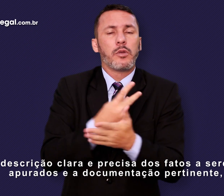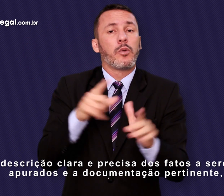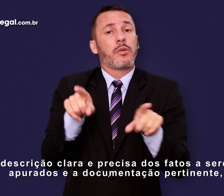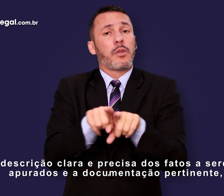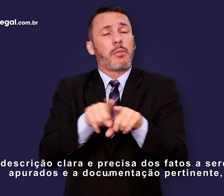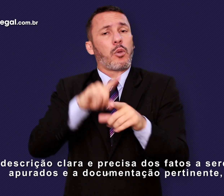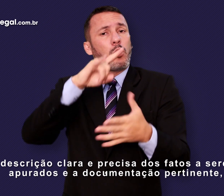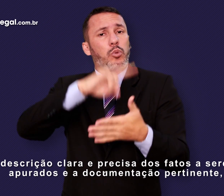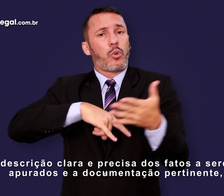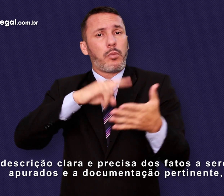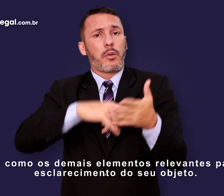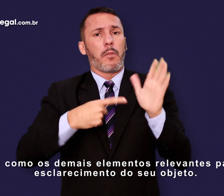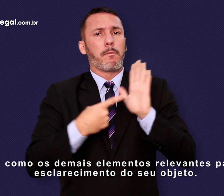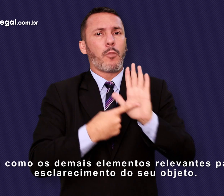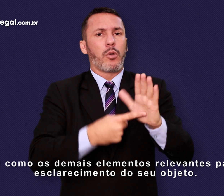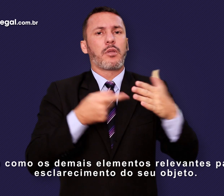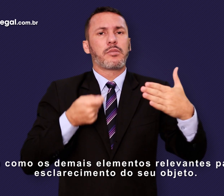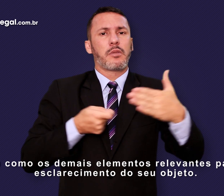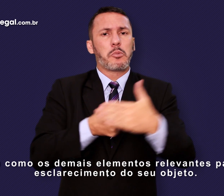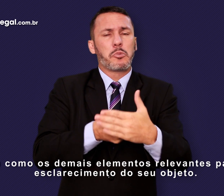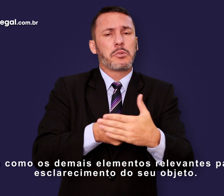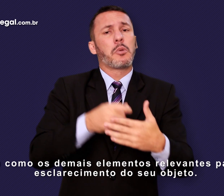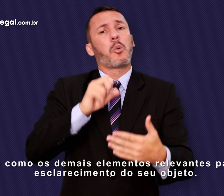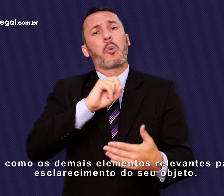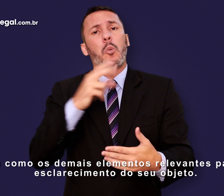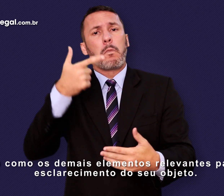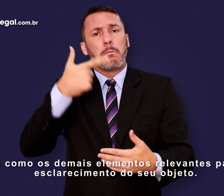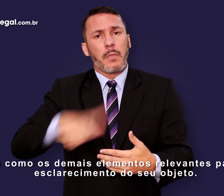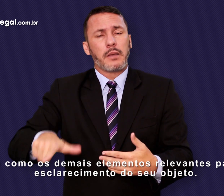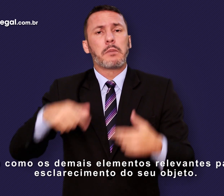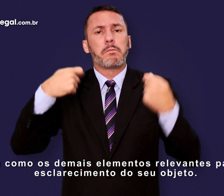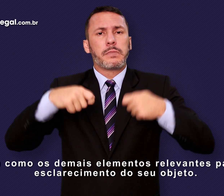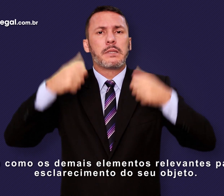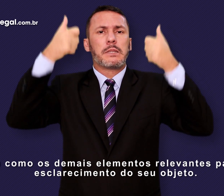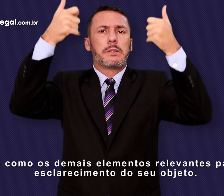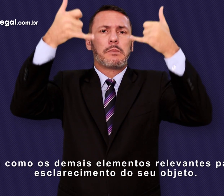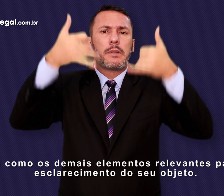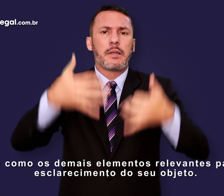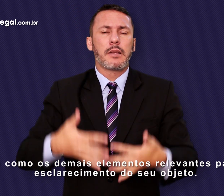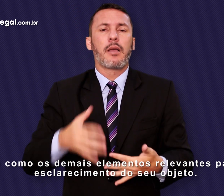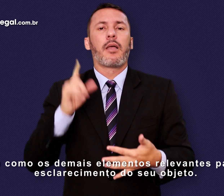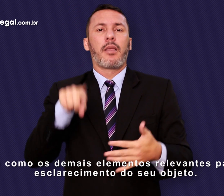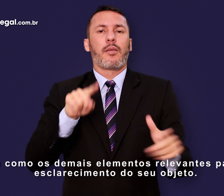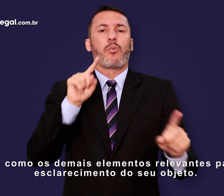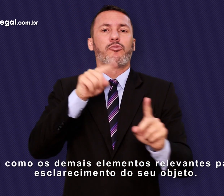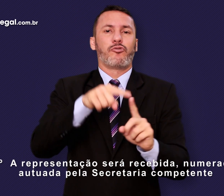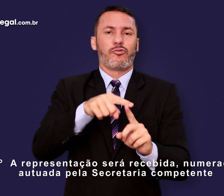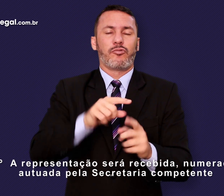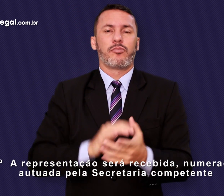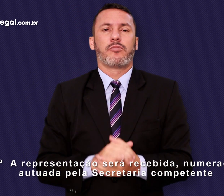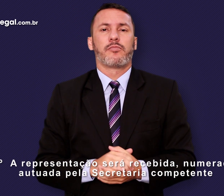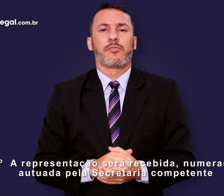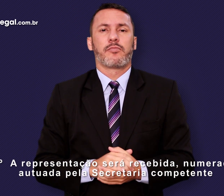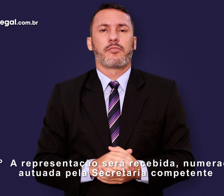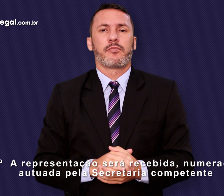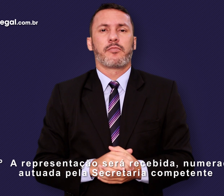documentação pertinente, bem como os demais elementos relevantes para o esclarecimento do seu objeto. Parágrafo 2º. A